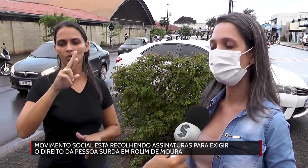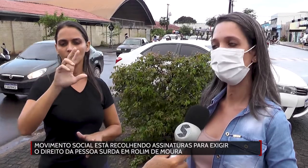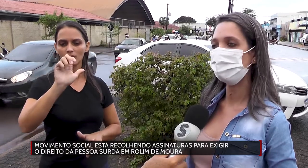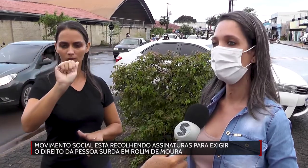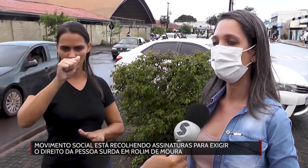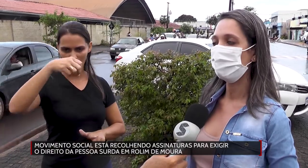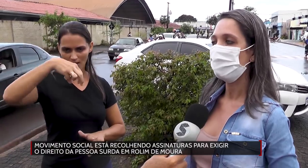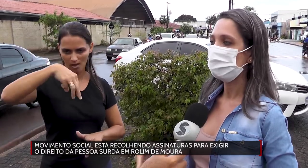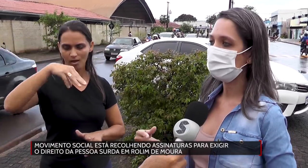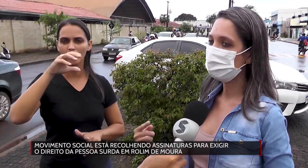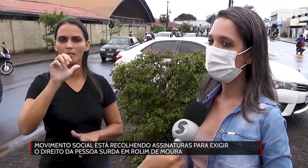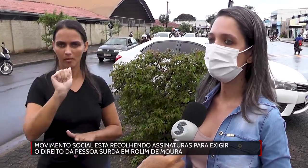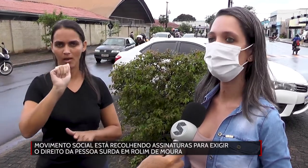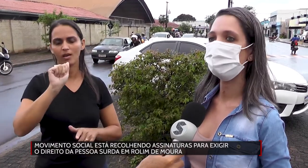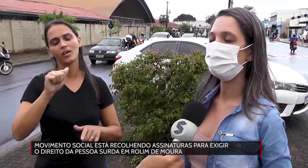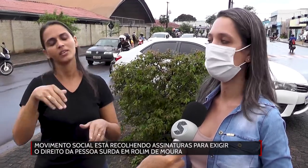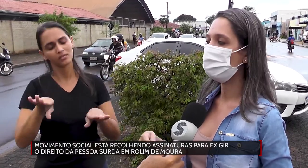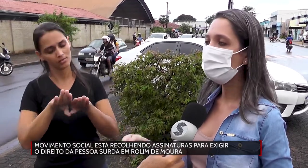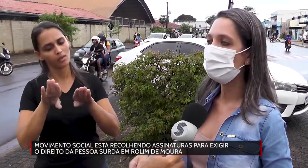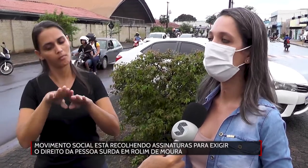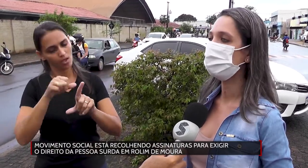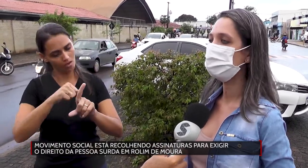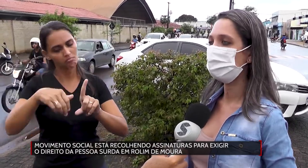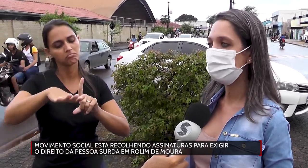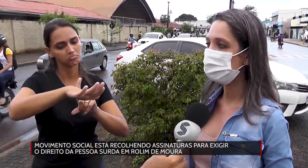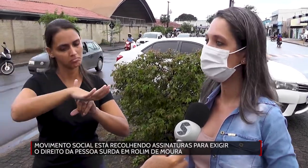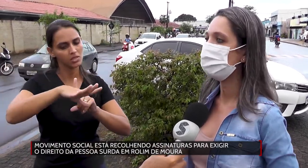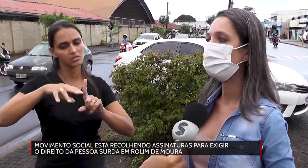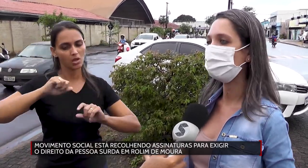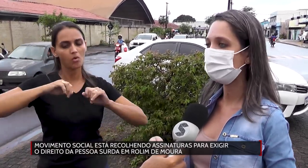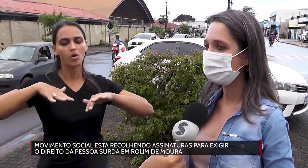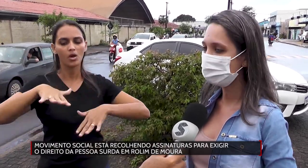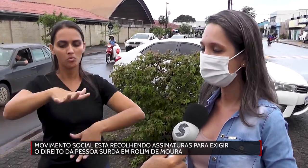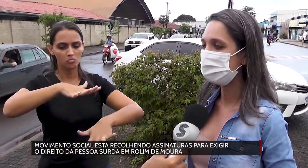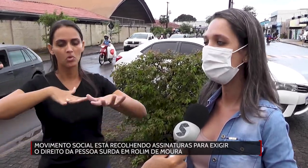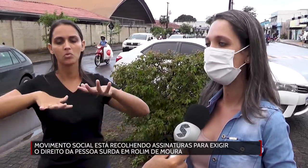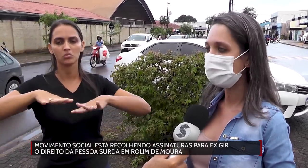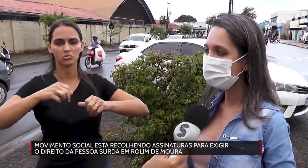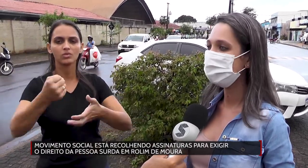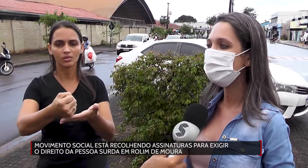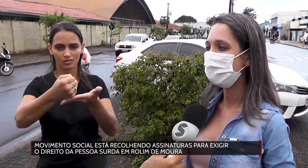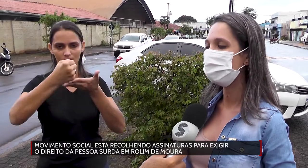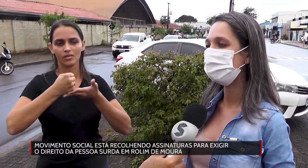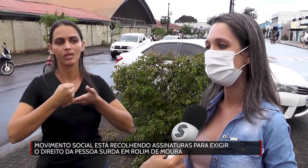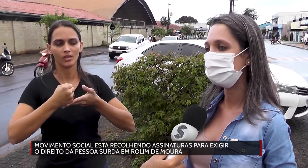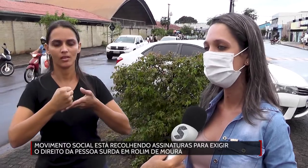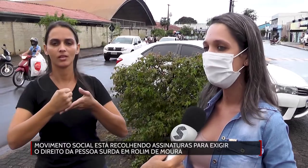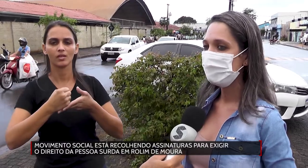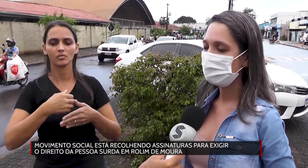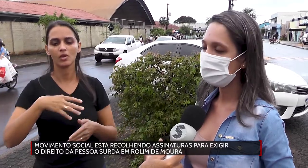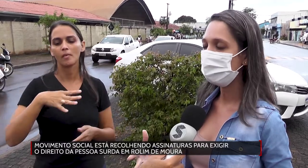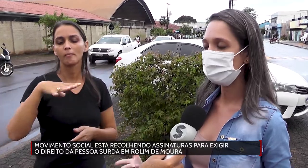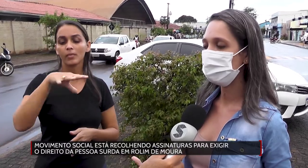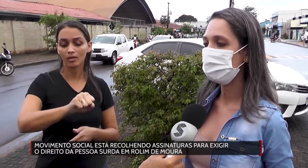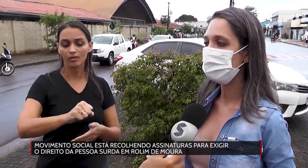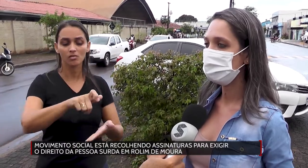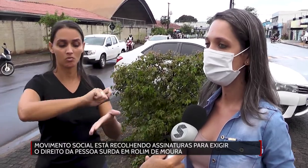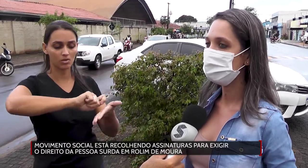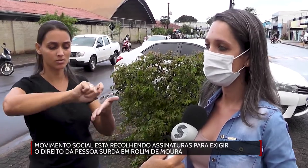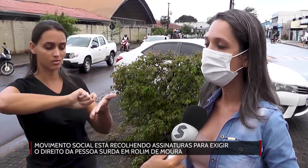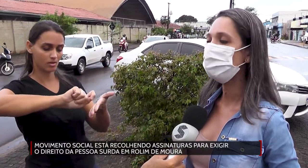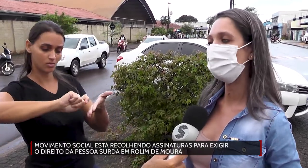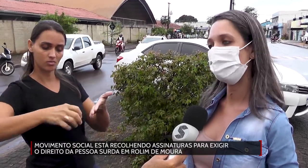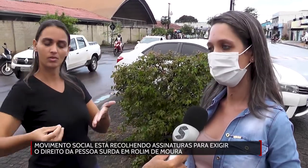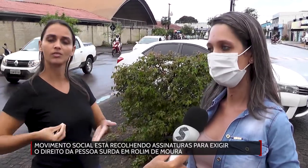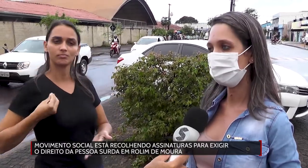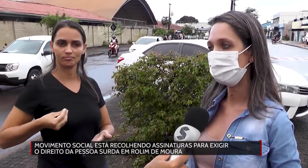e a população no geral, porque nós fomos pra rua, né, estamos pedindo, colhendo assinatura presencial também, né, então todas as pessoas